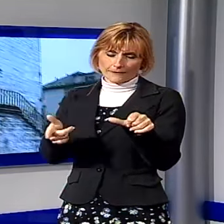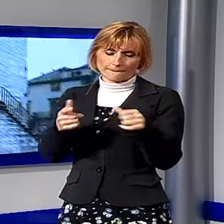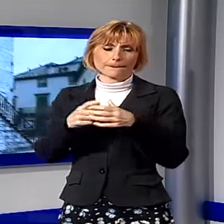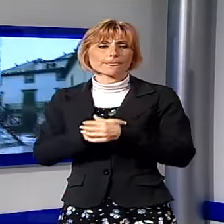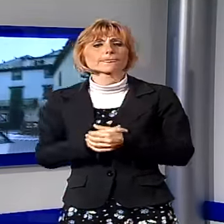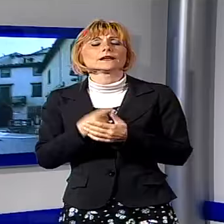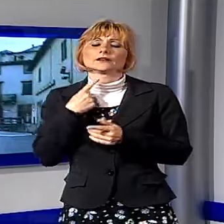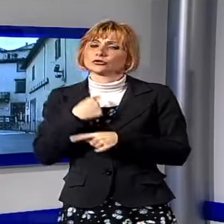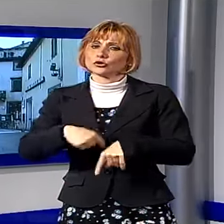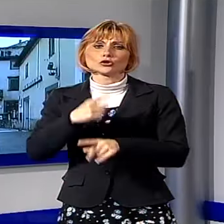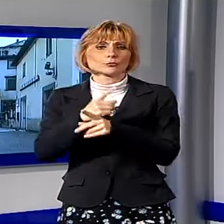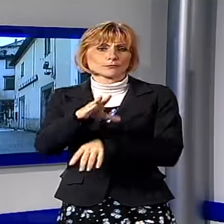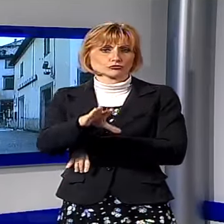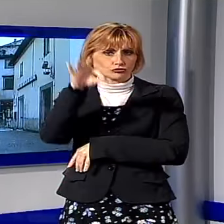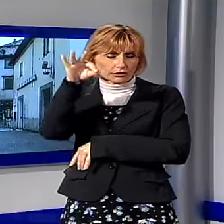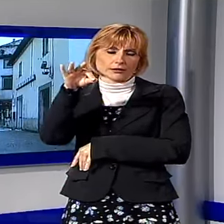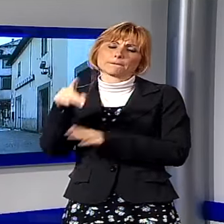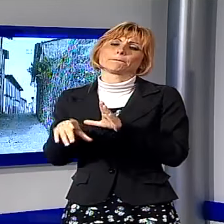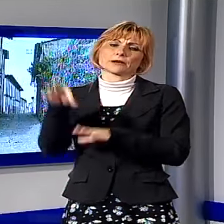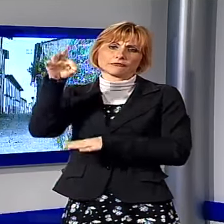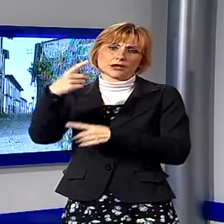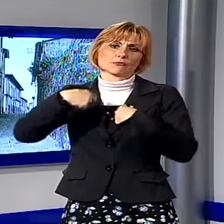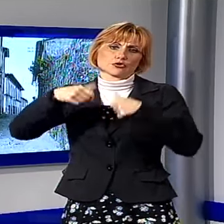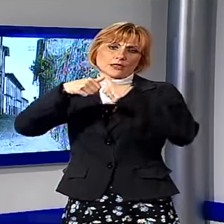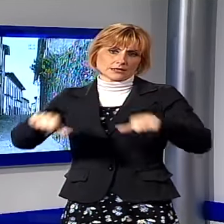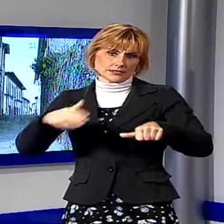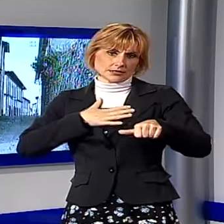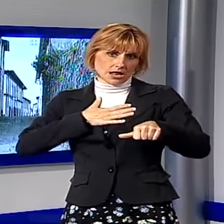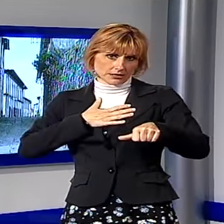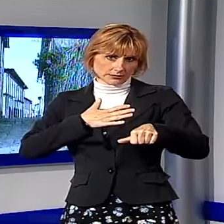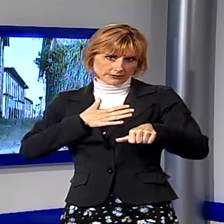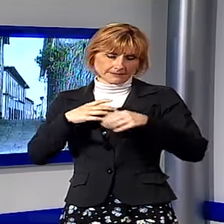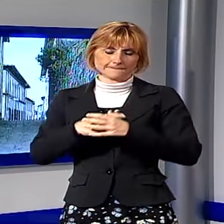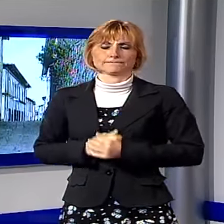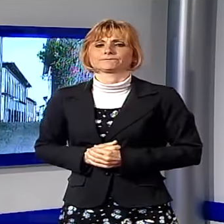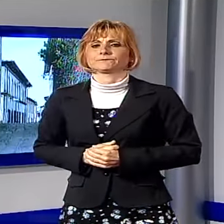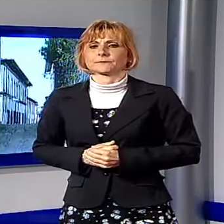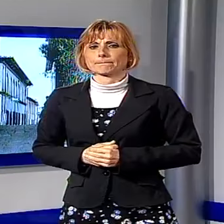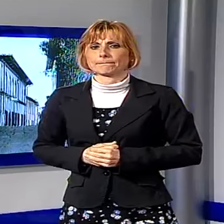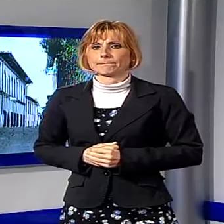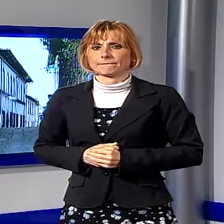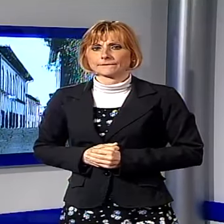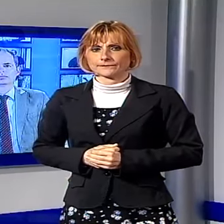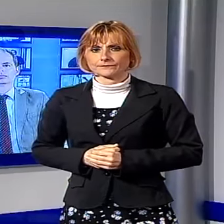Dovendo scegliere, conclude Amadei, è chiaro ed evidente che prima di tutto vengono i miei cittadini.